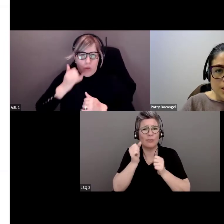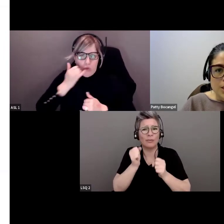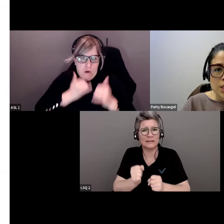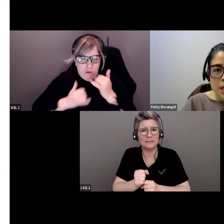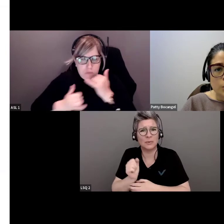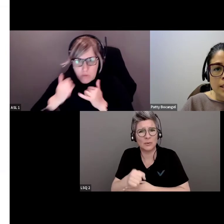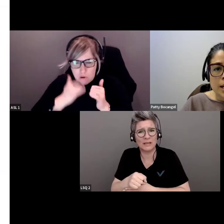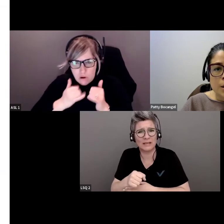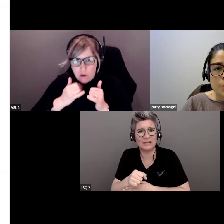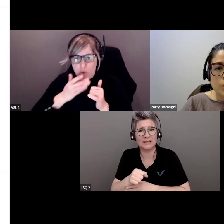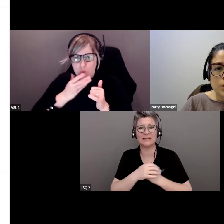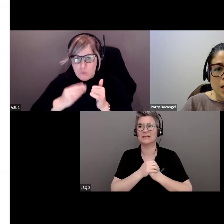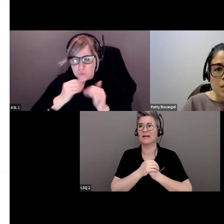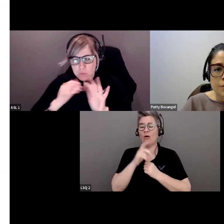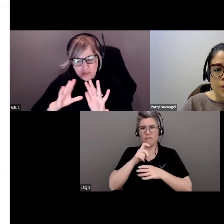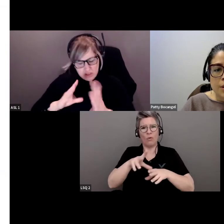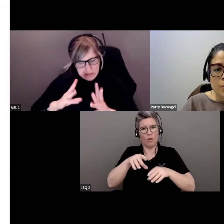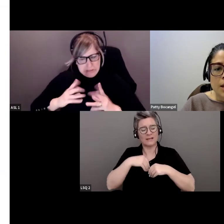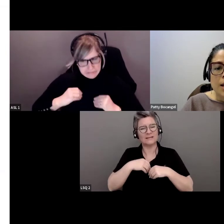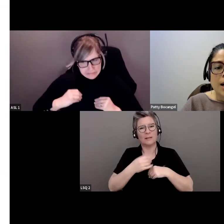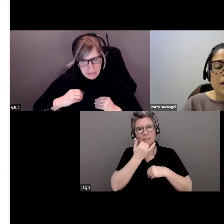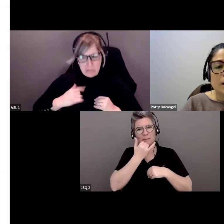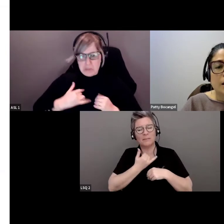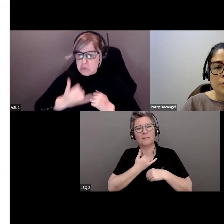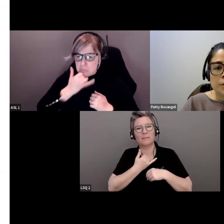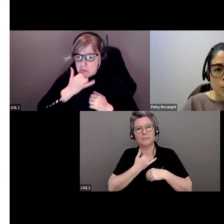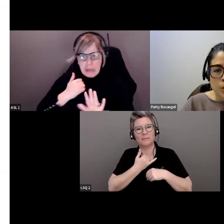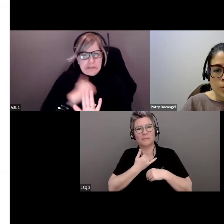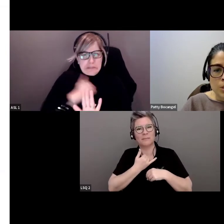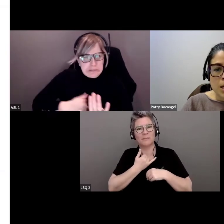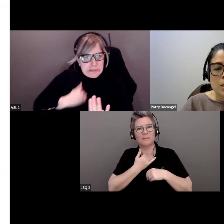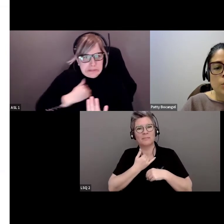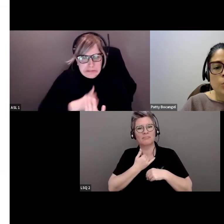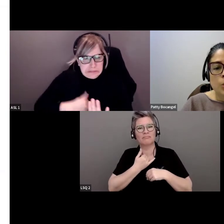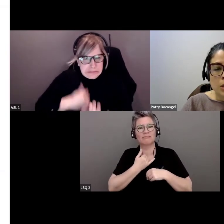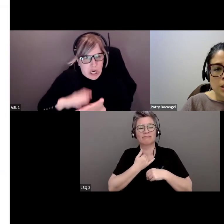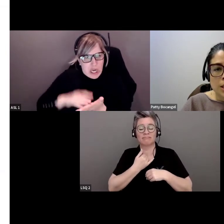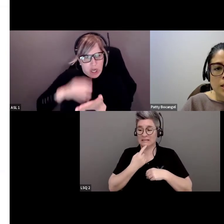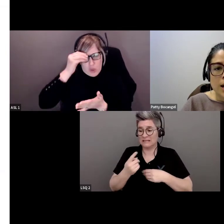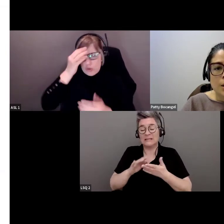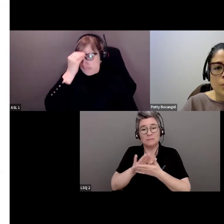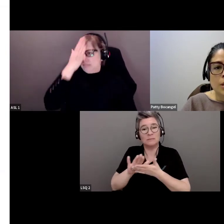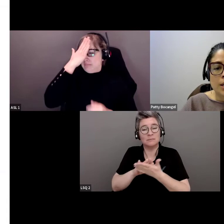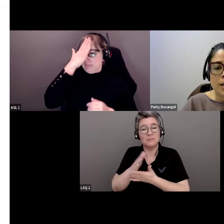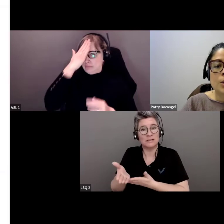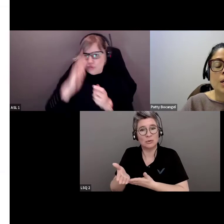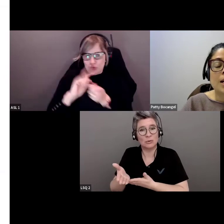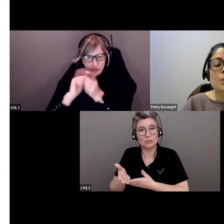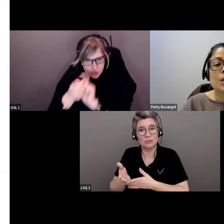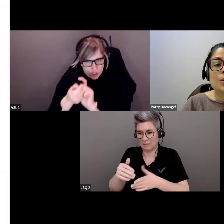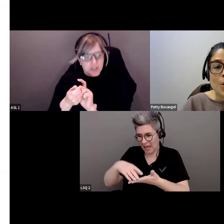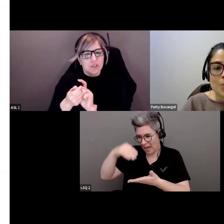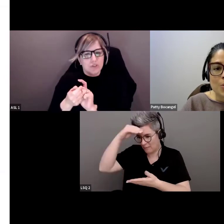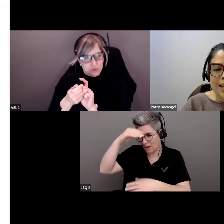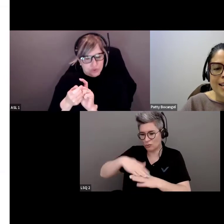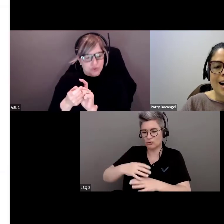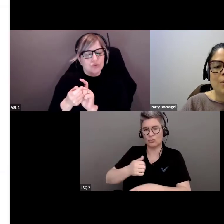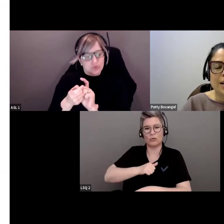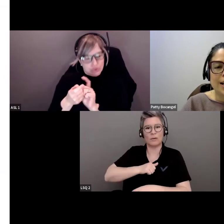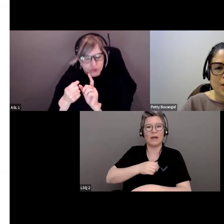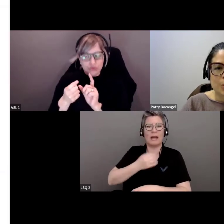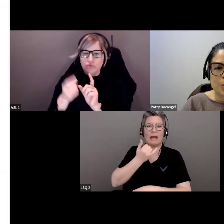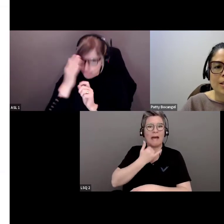que nous devons les accepter, présenter nos excuses et apprendre de nos erreurs,